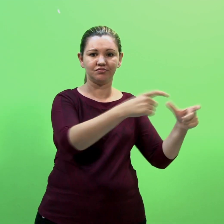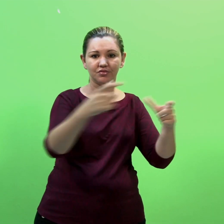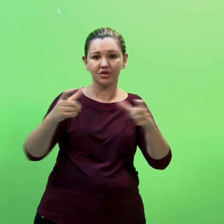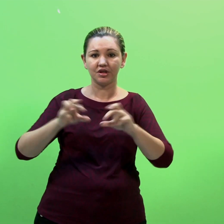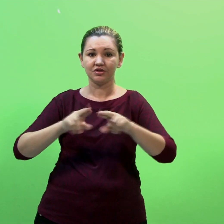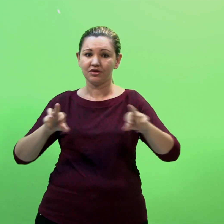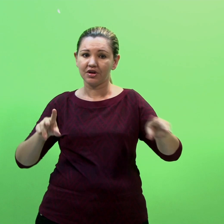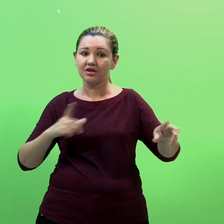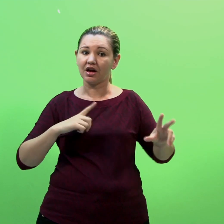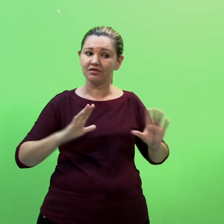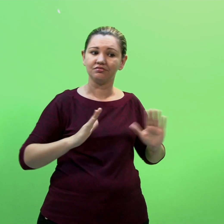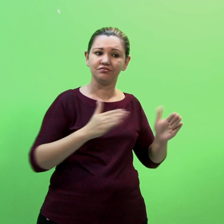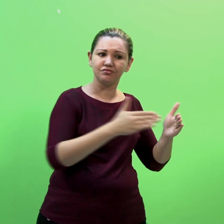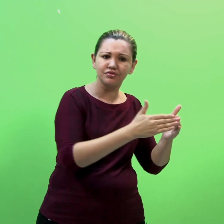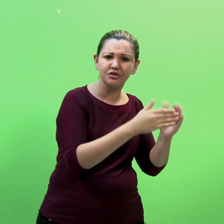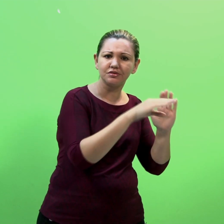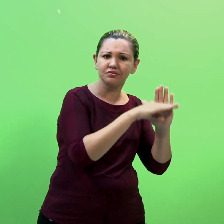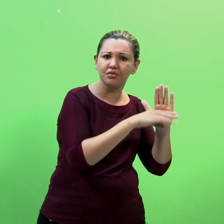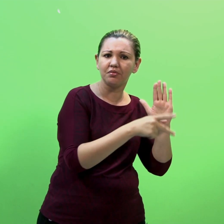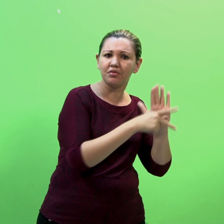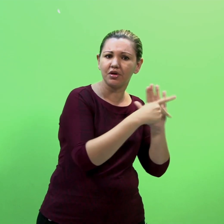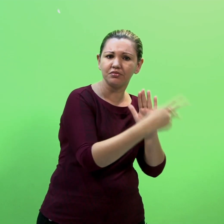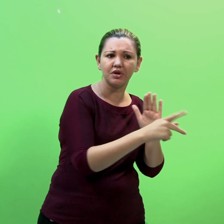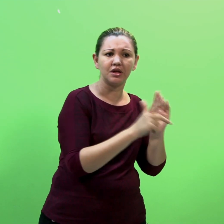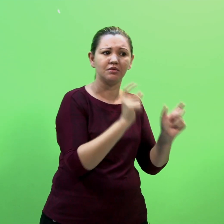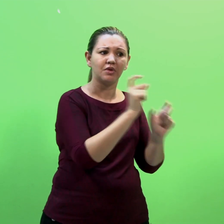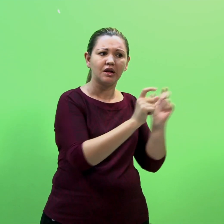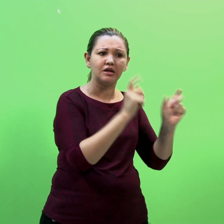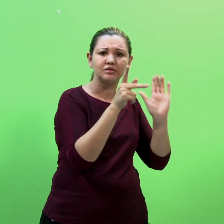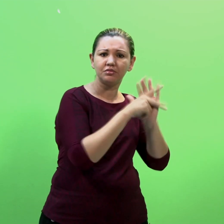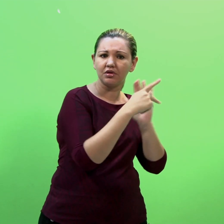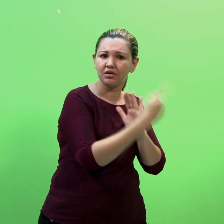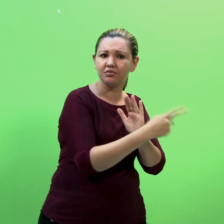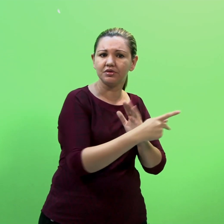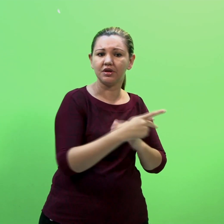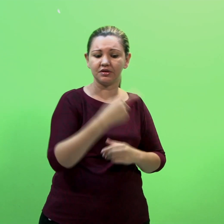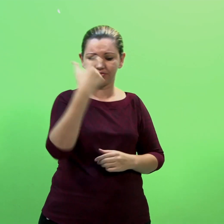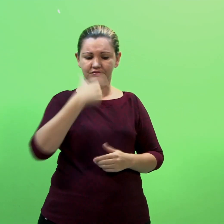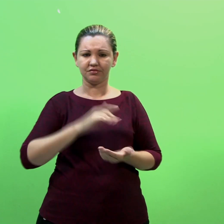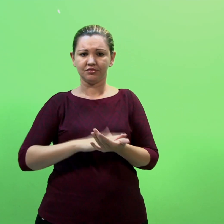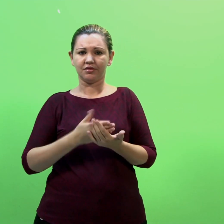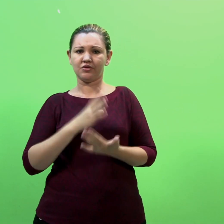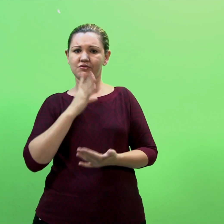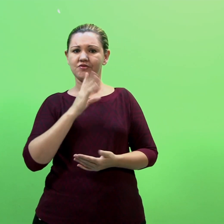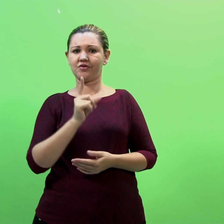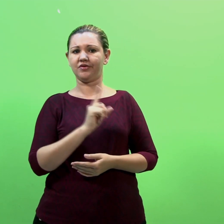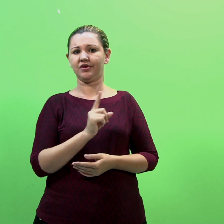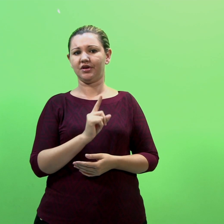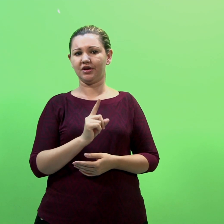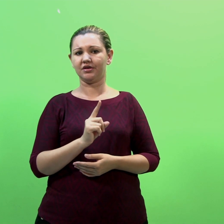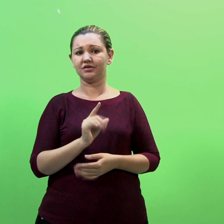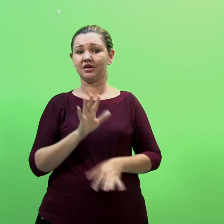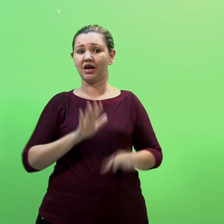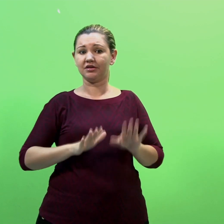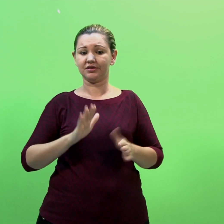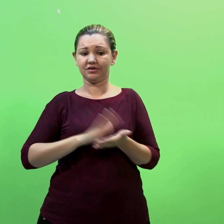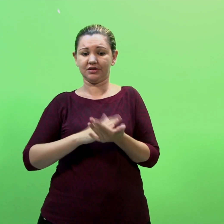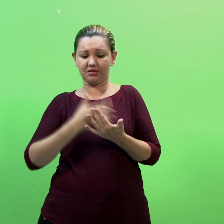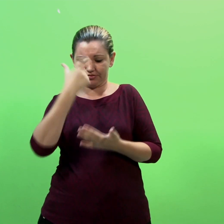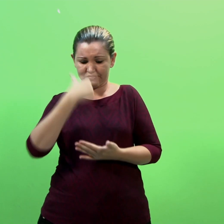específico e muitas vezes desconhecido para o intérprete Muitos são os casos em que o intérprete não está preparado e